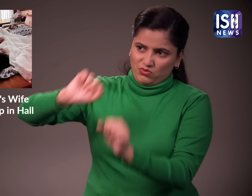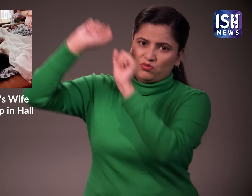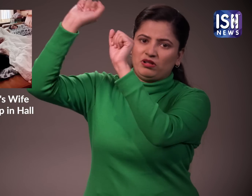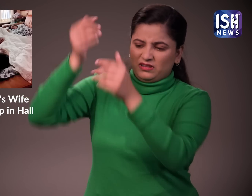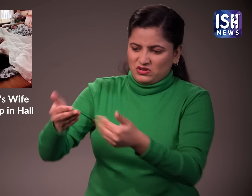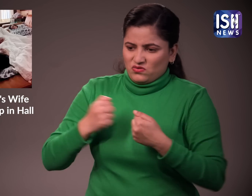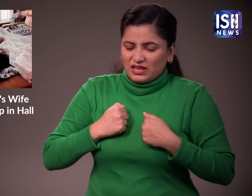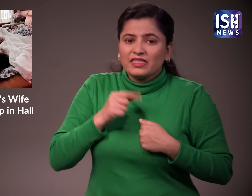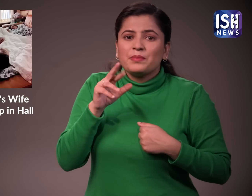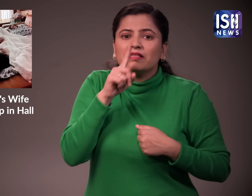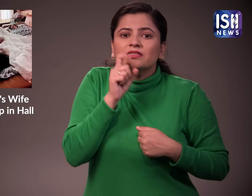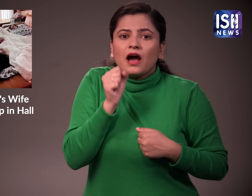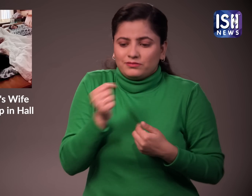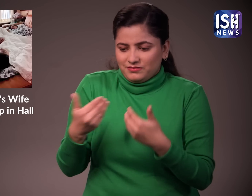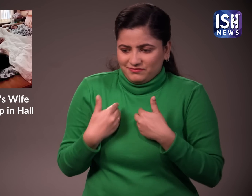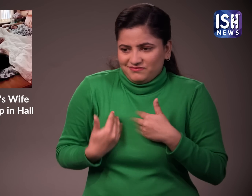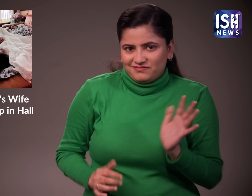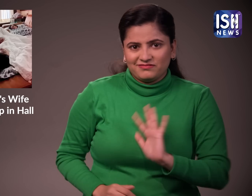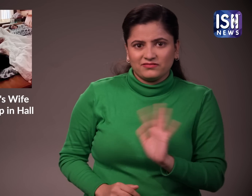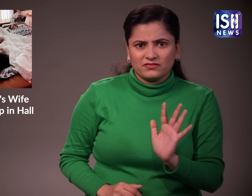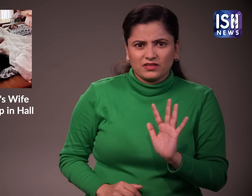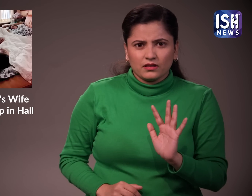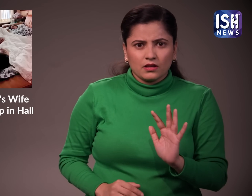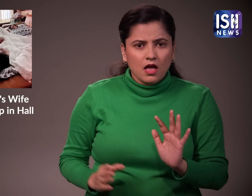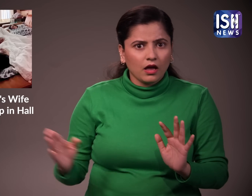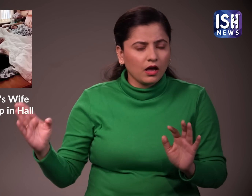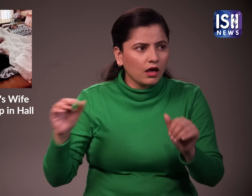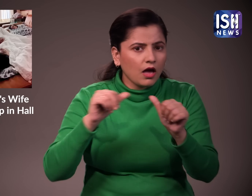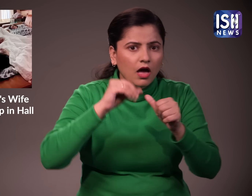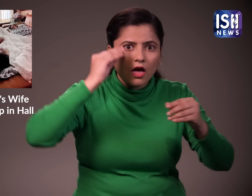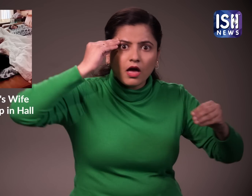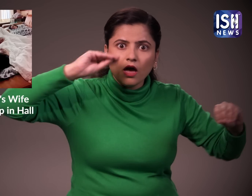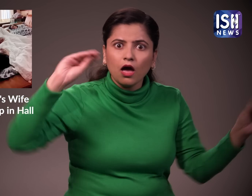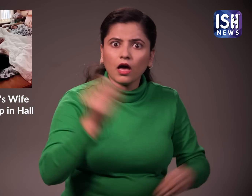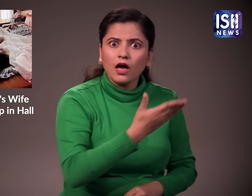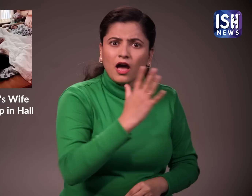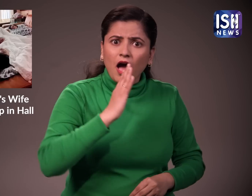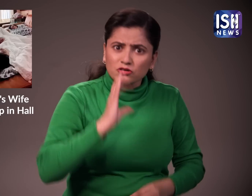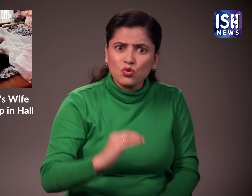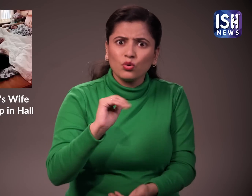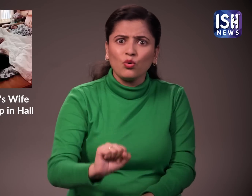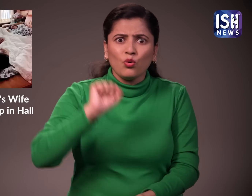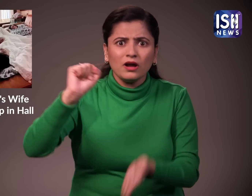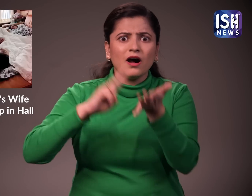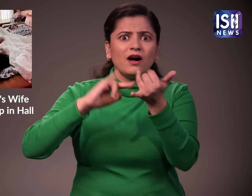और वो उसकी असली दादी नहीं है आल्या ने इन जूटे बयानों से भड़क कर